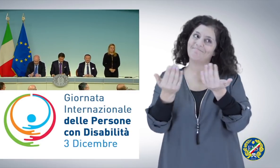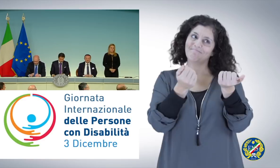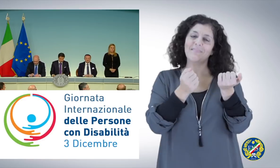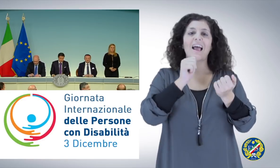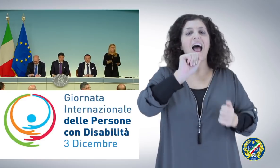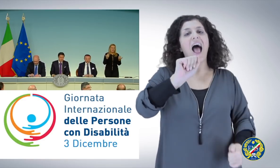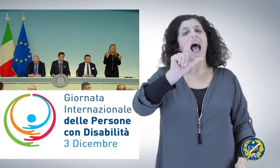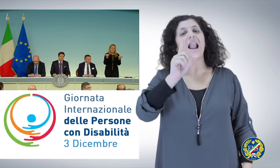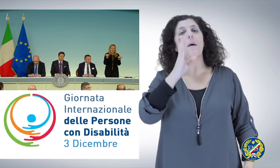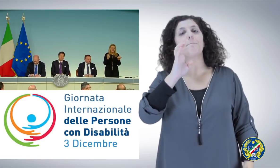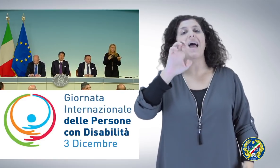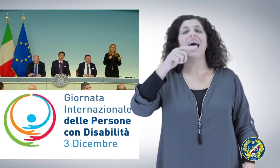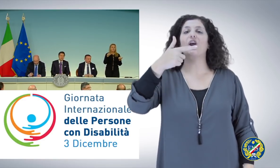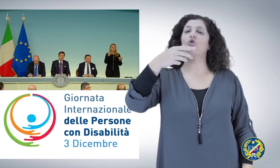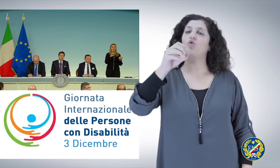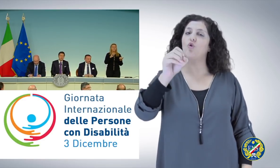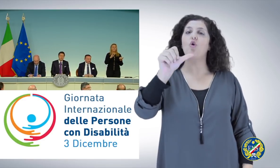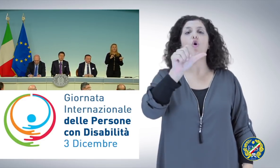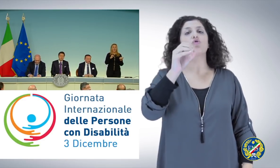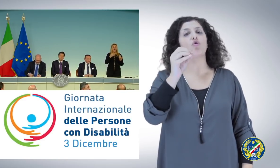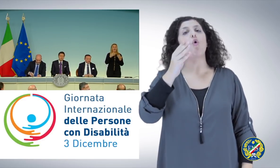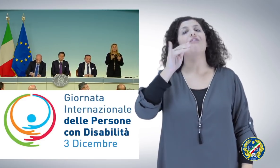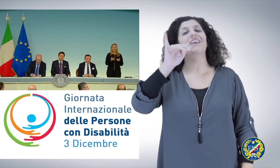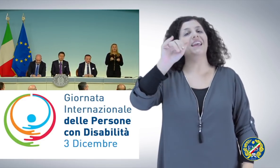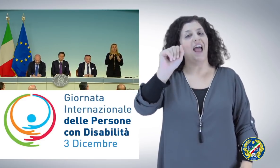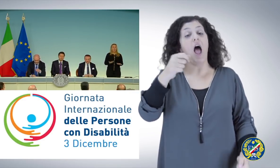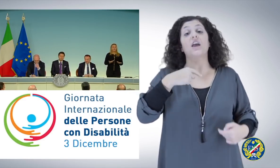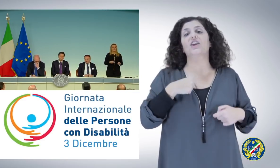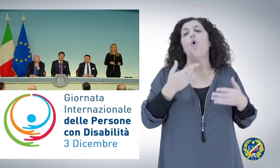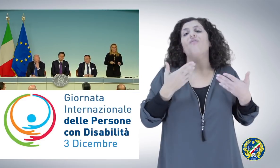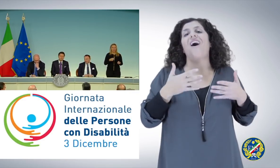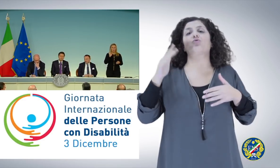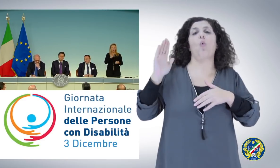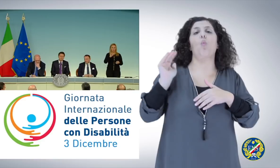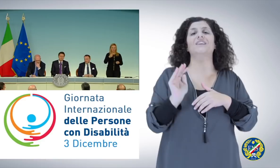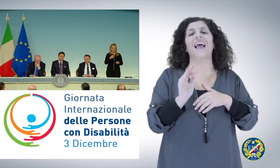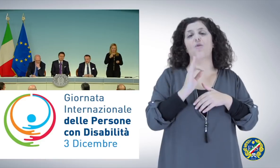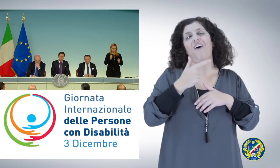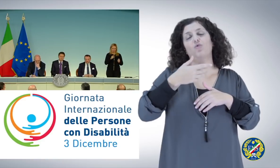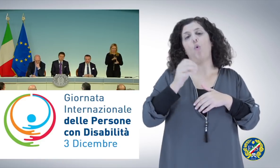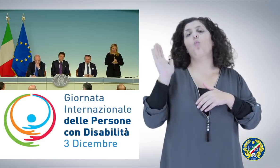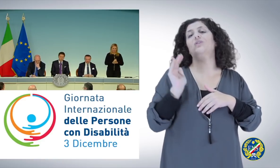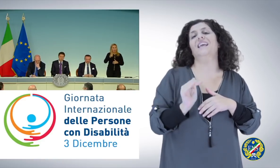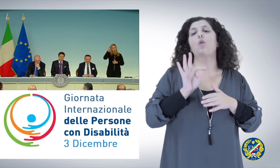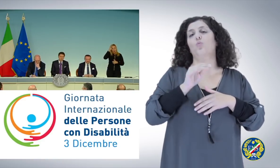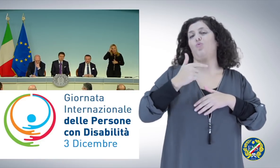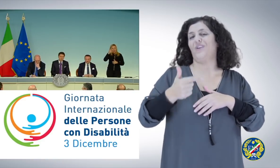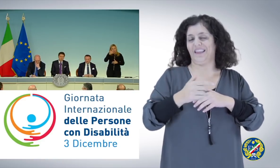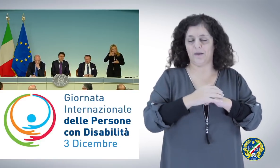Salve, Alberto Sofia del FattoCotidiano.it Volevo chiedere se il Governo ha intenzione di rifinanzare anche i fondi per